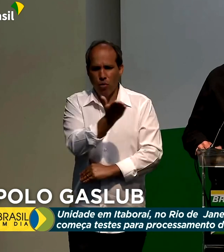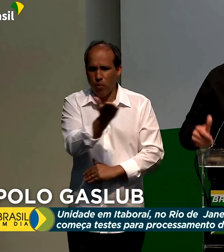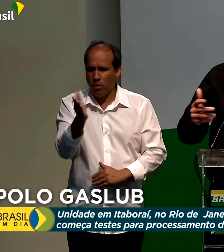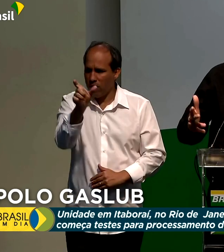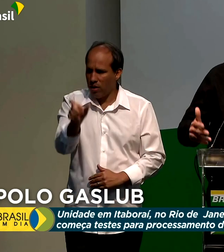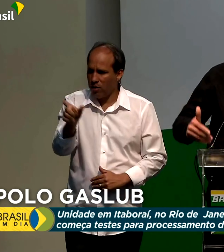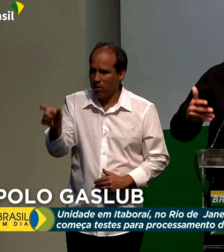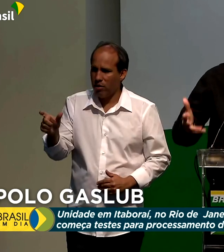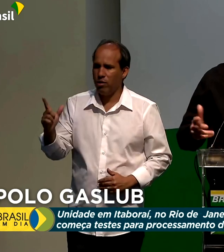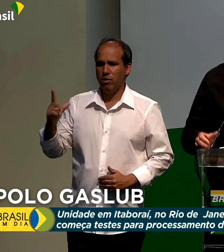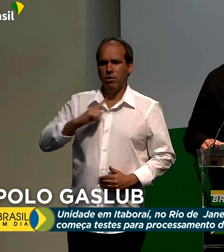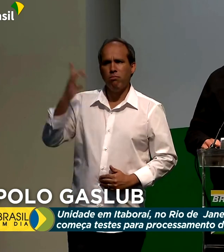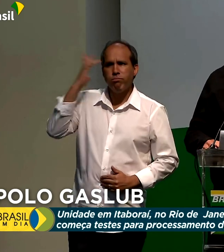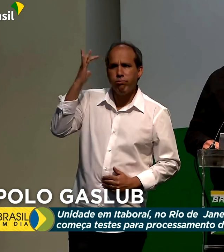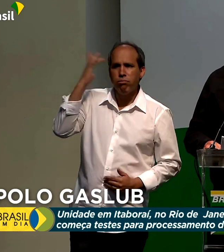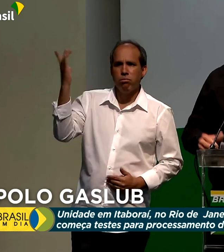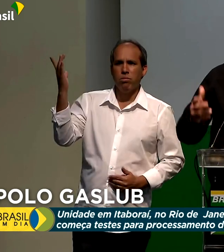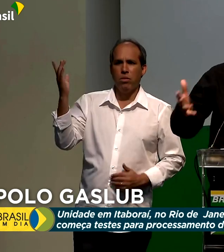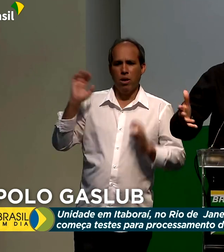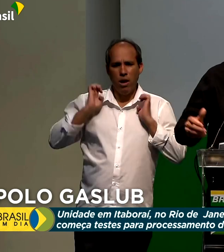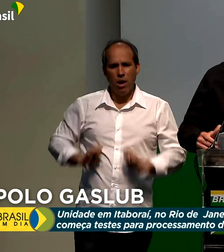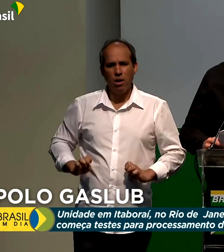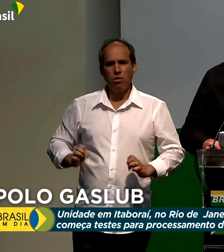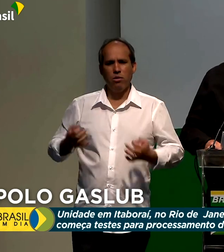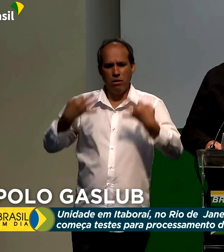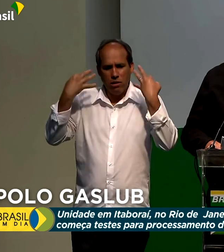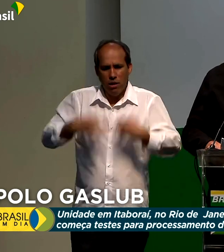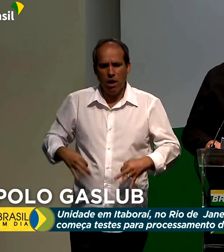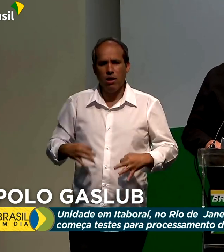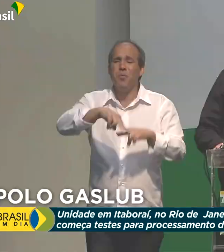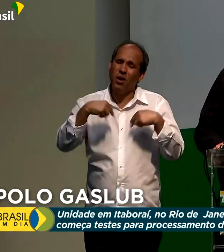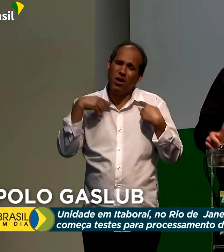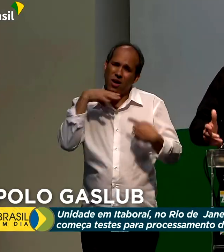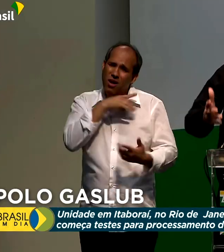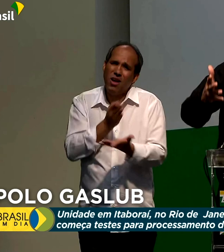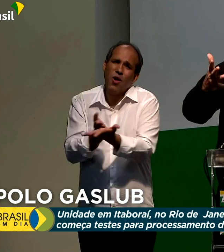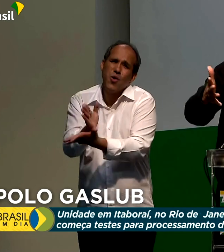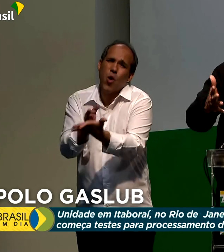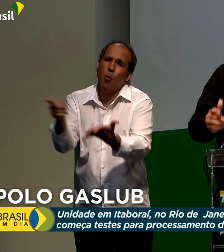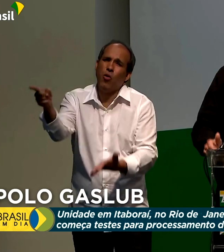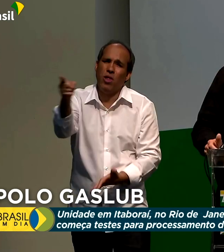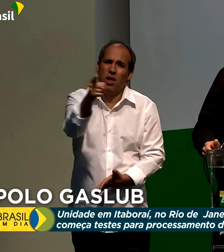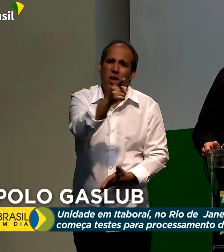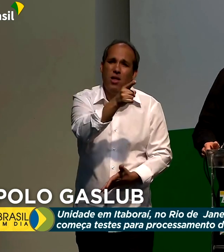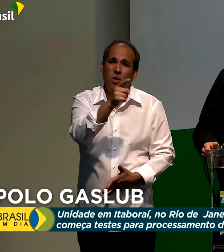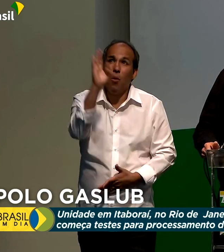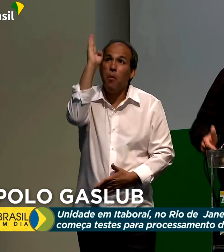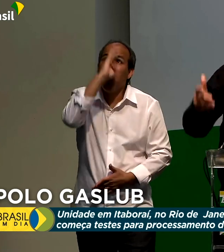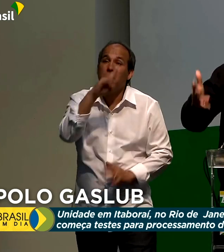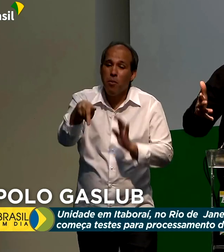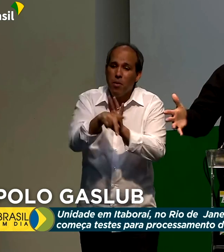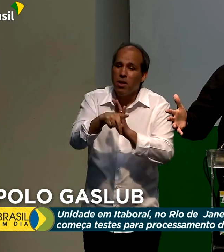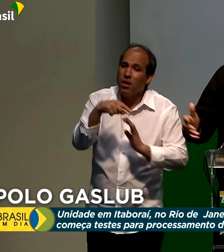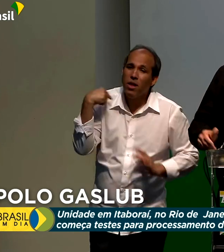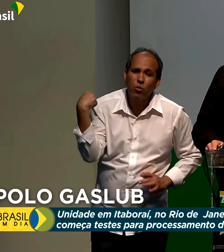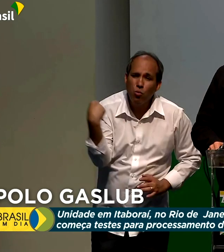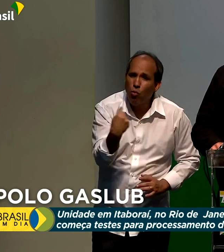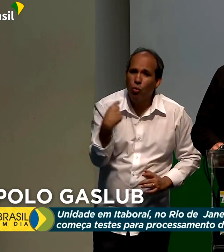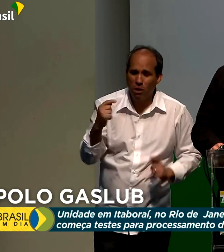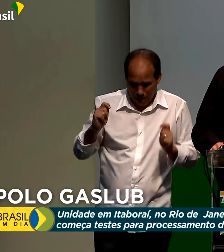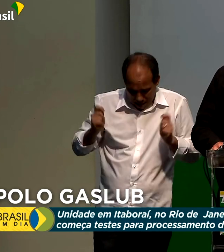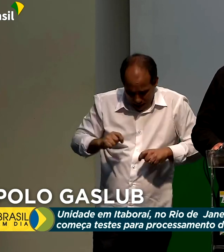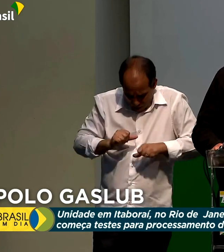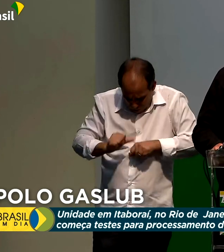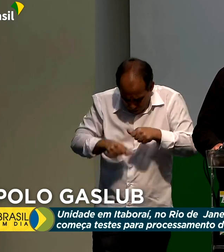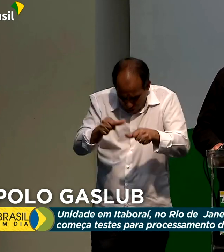que têm moral, que têm ética, que querem fazer o melhor para o seu país, o Brasil é nosso. Nós temos como mudar o destino do